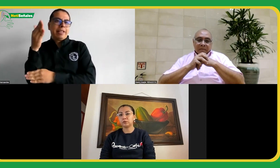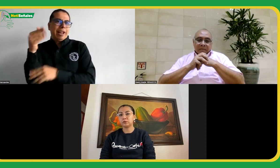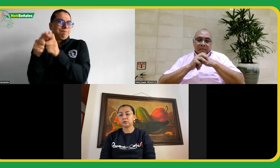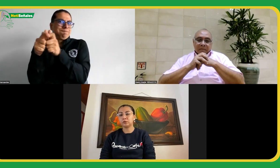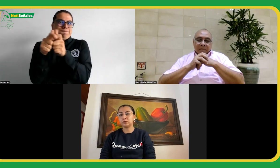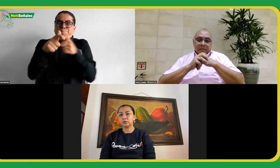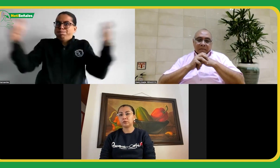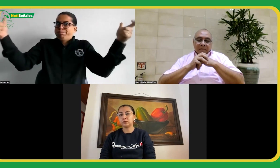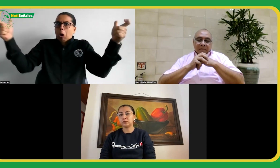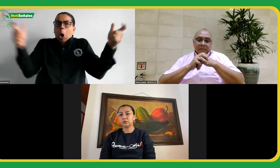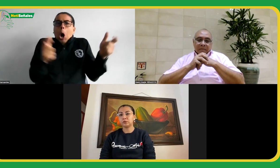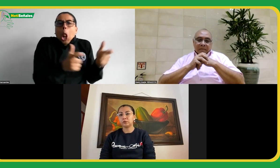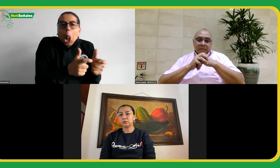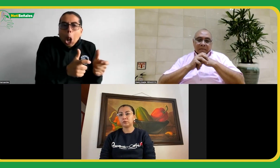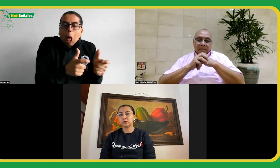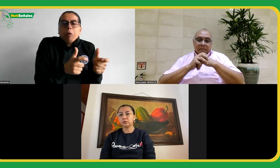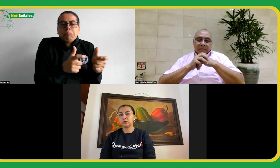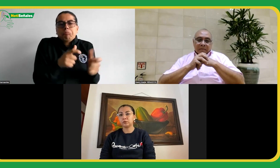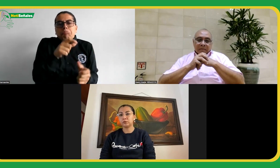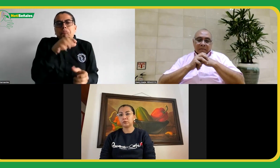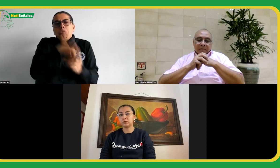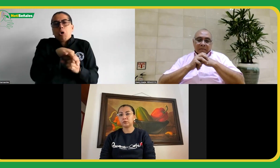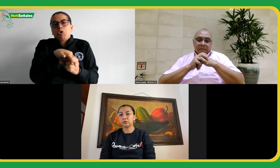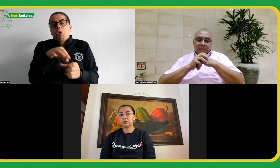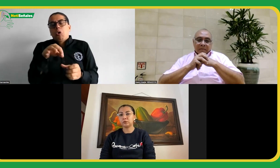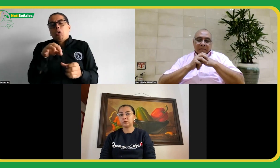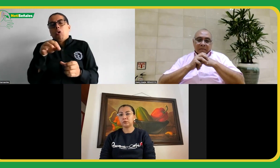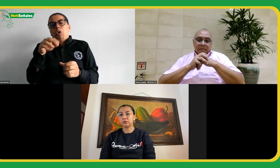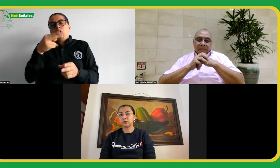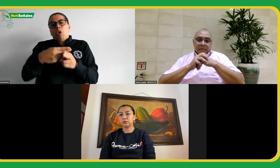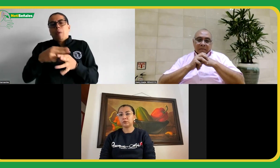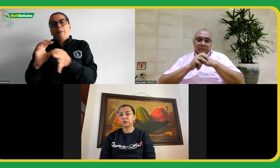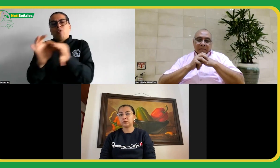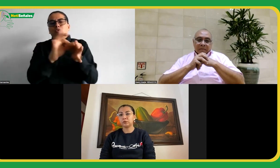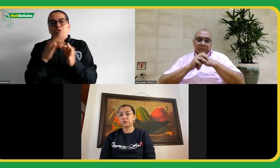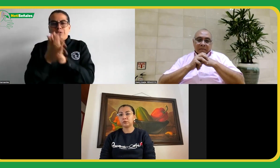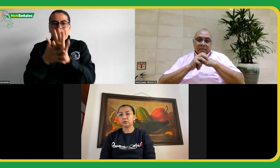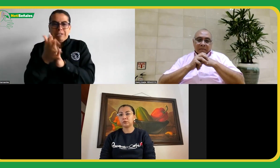la unión por las señas esto fue bastante impactante un espacio muy bonito